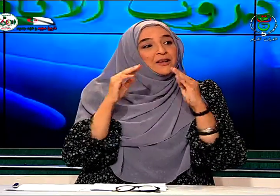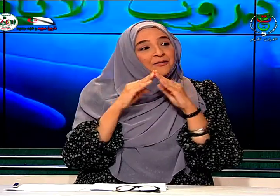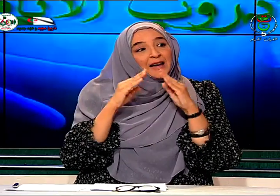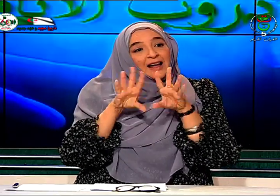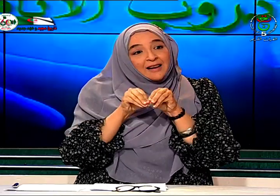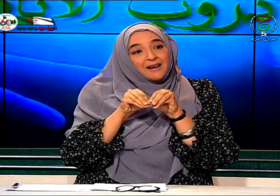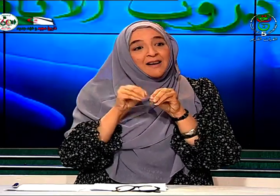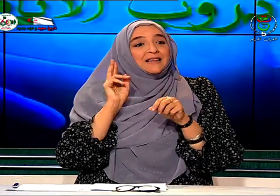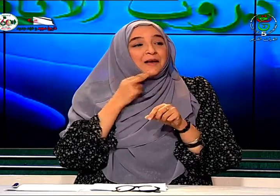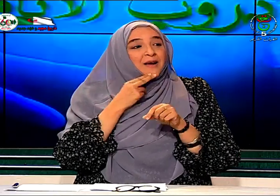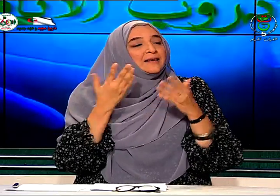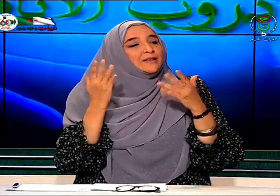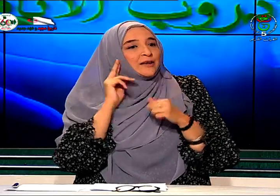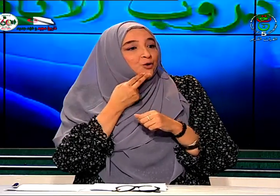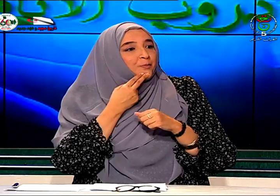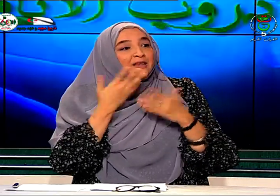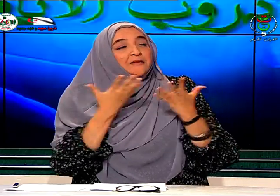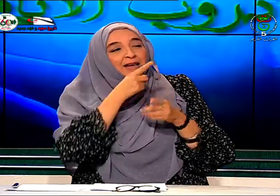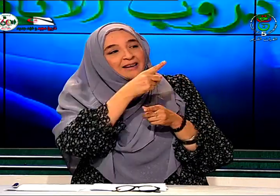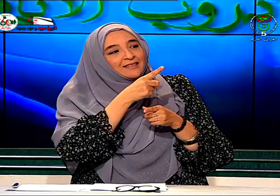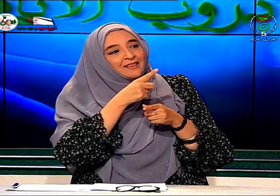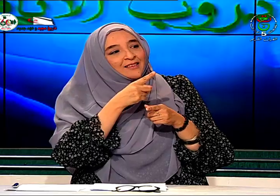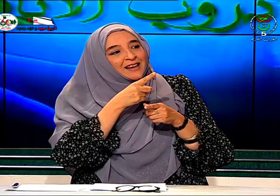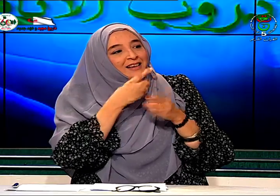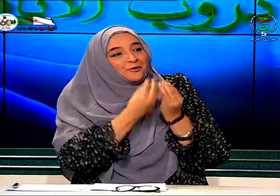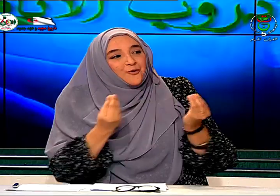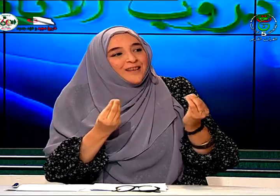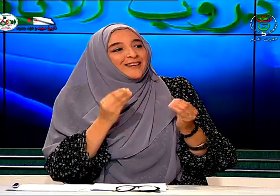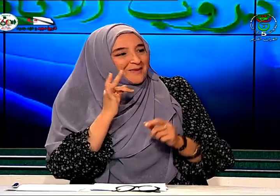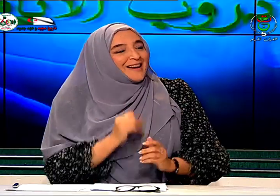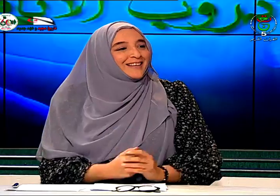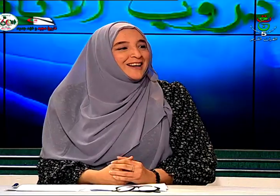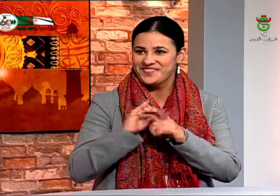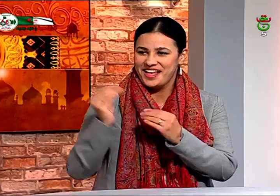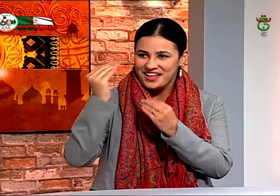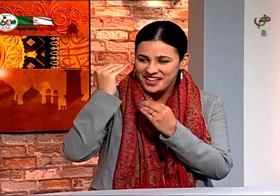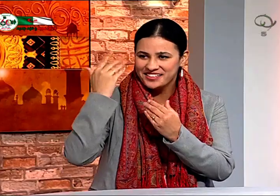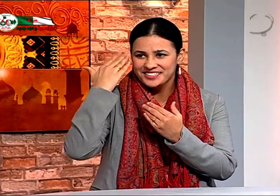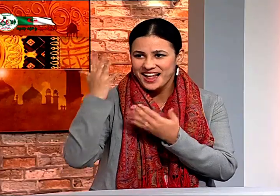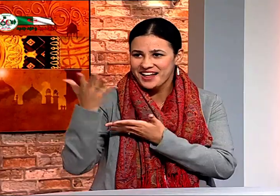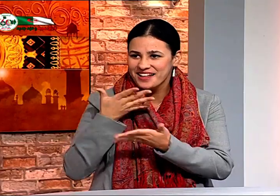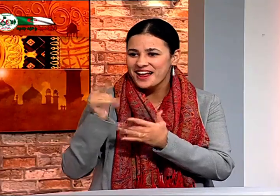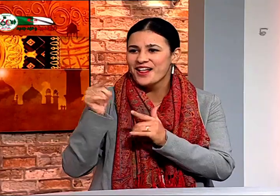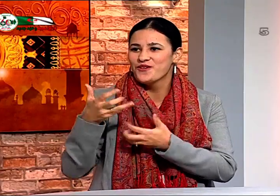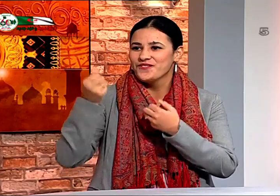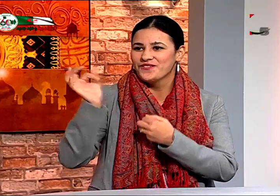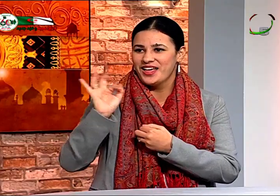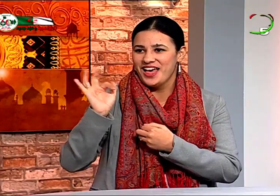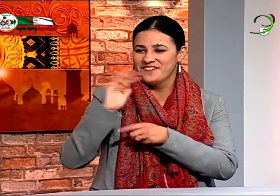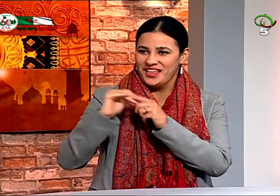العائلة صم كيف كانت يعني طفولتك مع أخيك نعم كان يعلمني وكان يتبادل معي